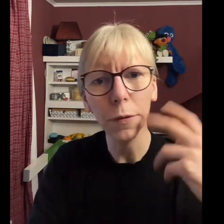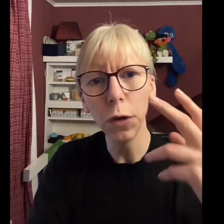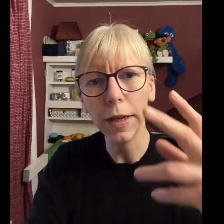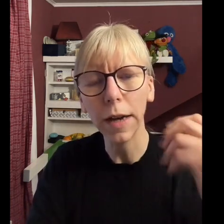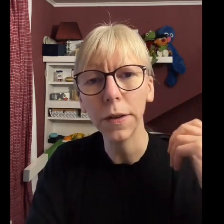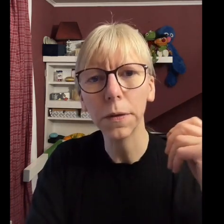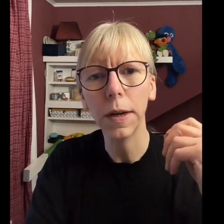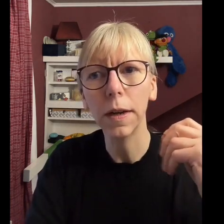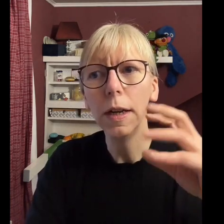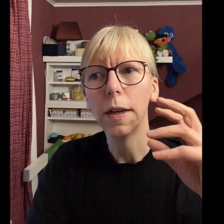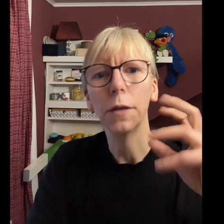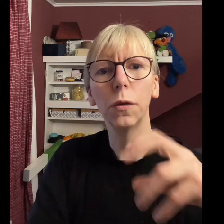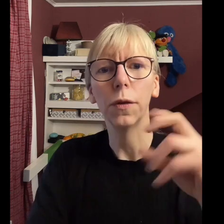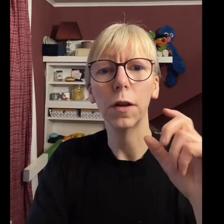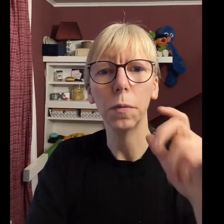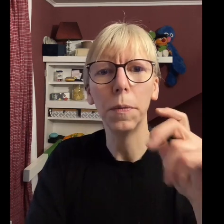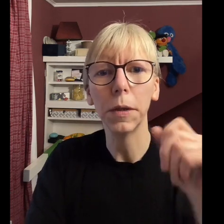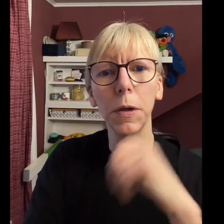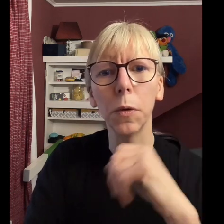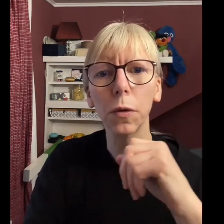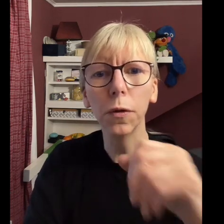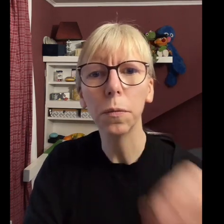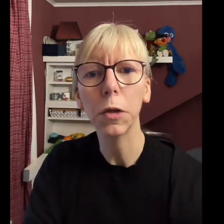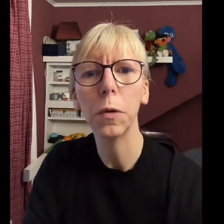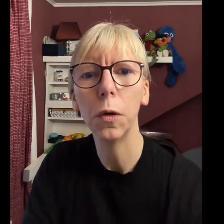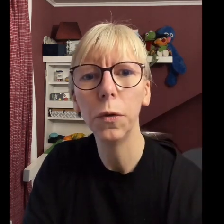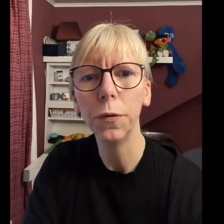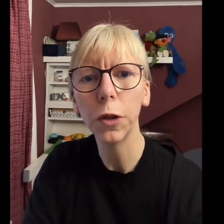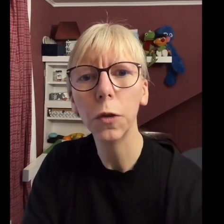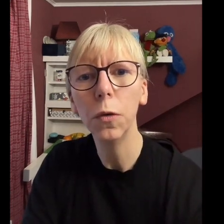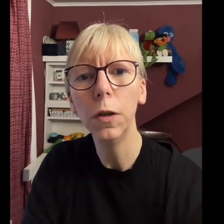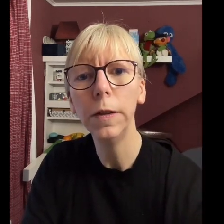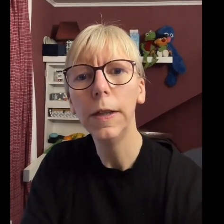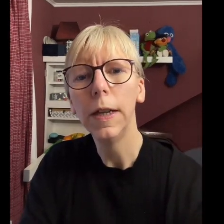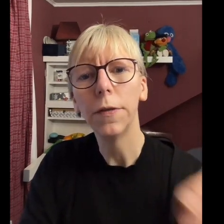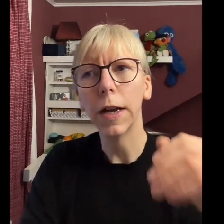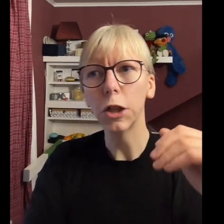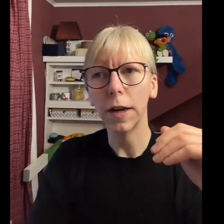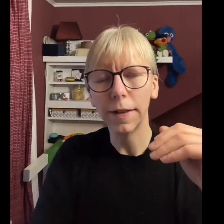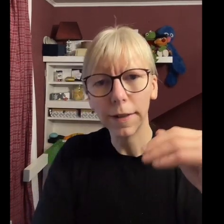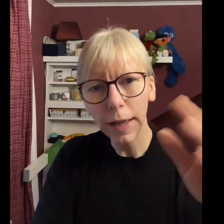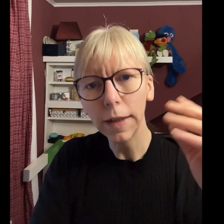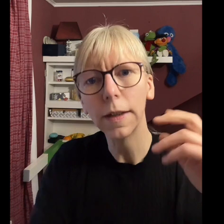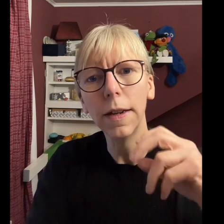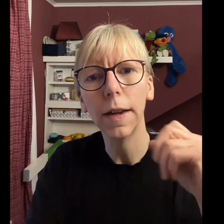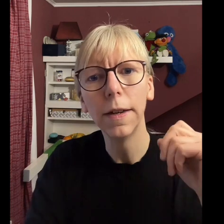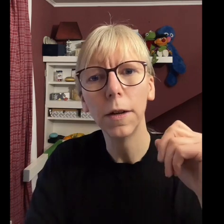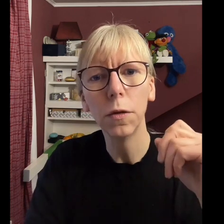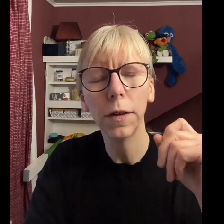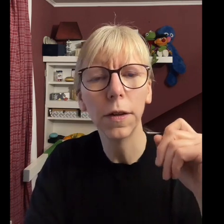der würde die Eiweißquelle sozusagen über Milch-Milchprodukte zum Beispiel oder Hülsenfrüchte holen. Fleisch an sich in der Ernährung ist